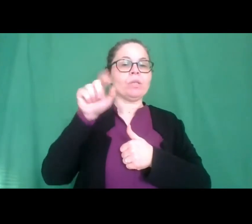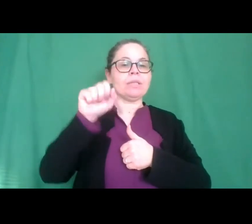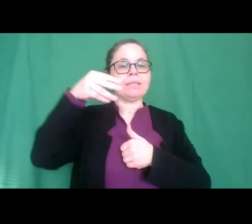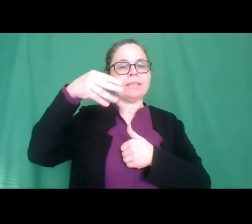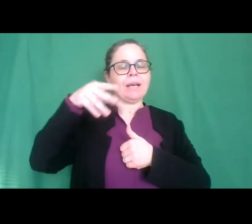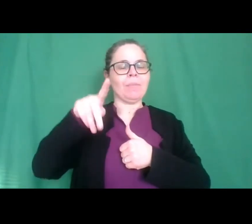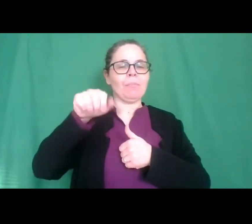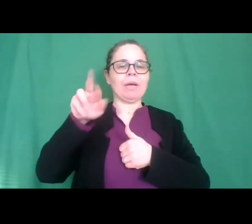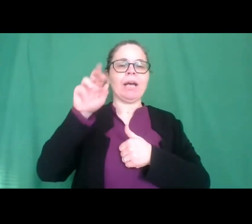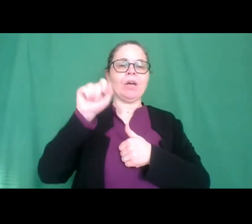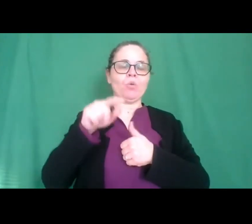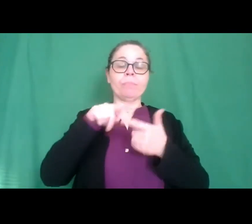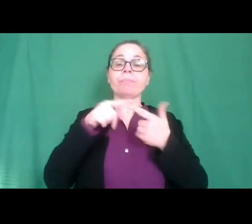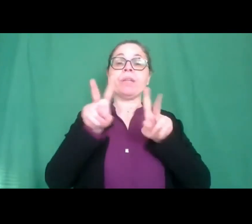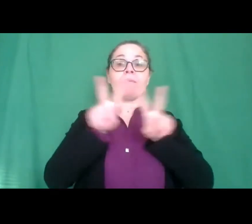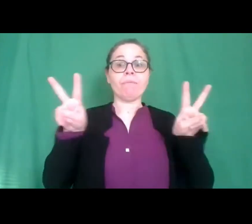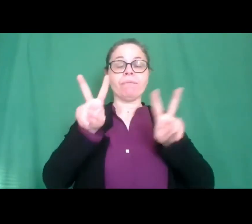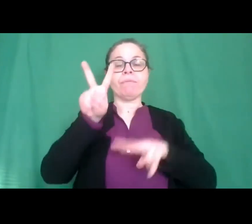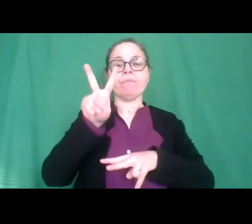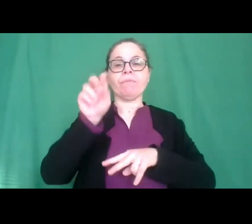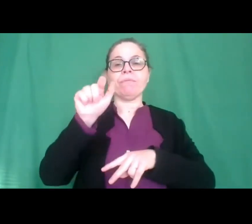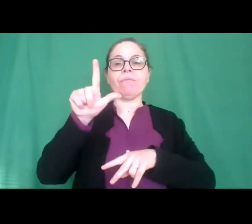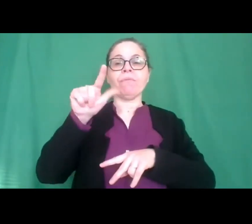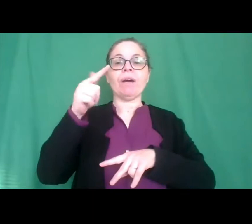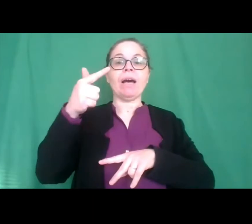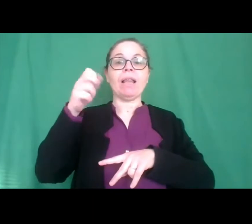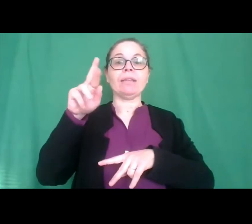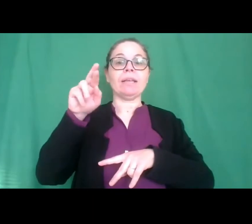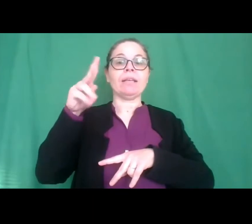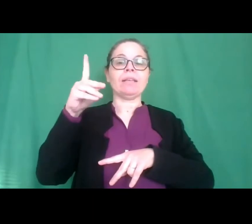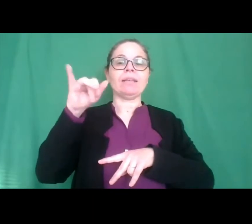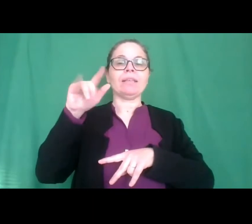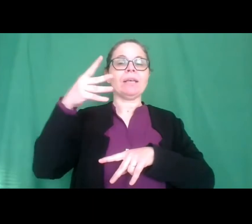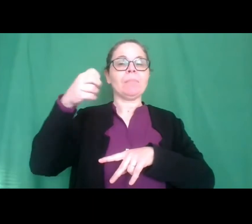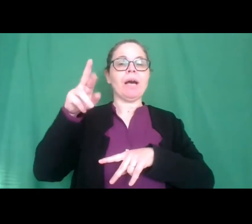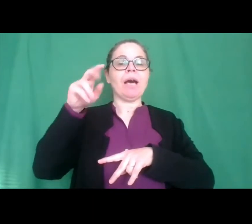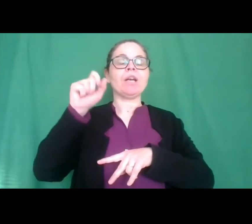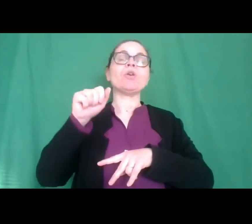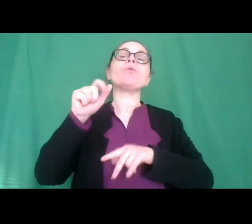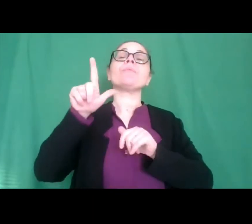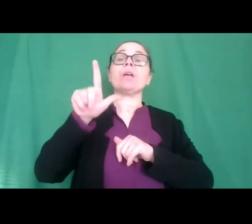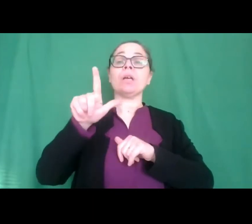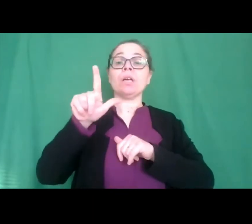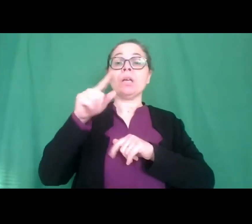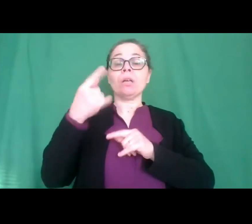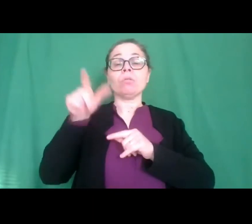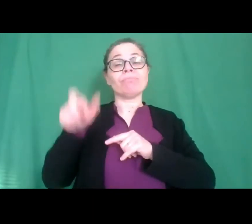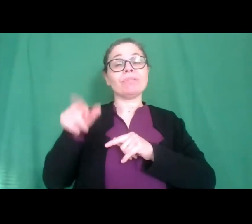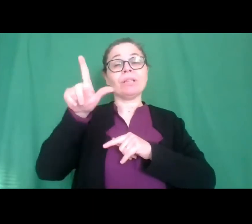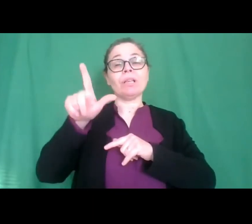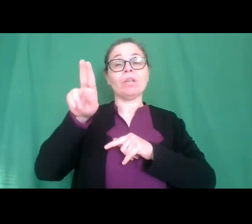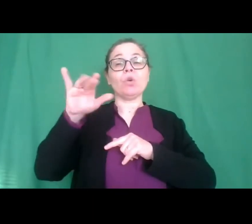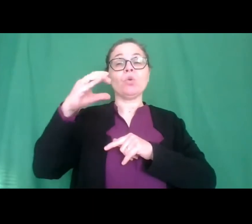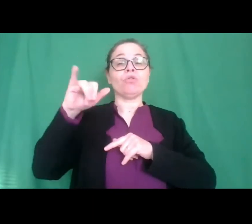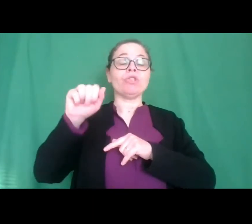marco lucia daniele che purtroppo ci ha lasciato dei contenuti da proiettare